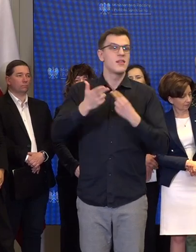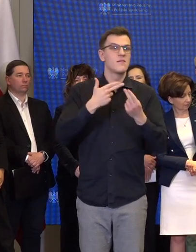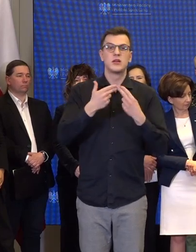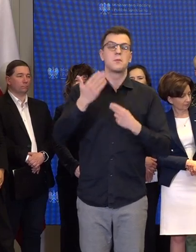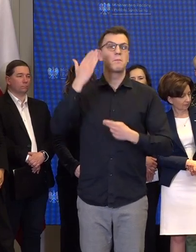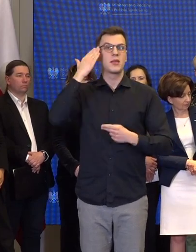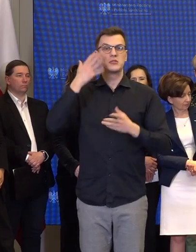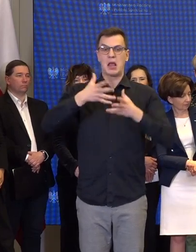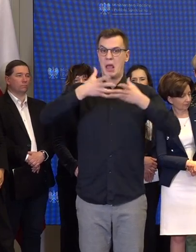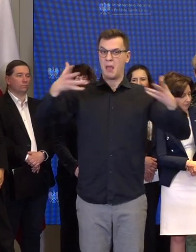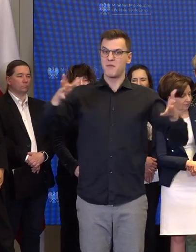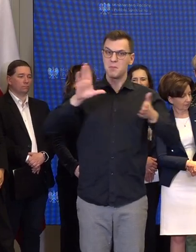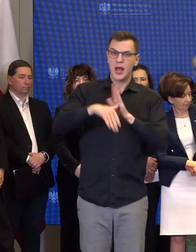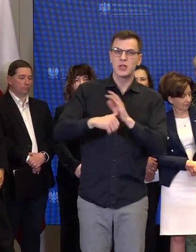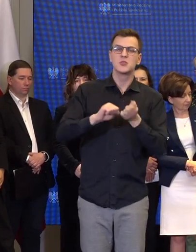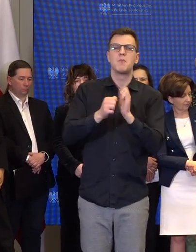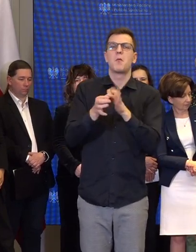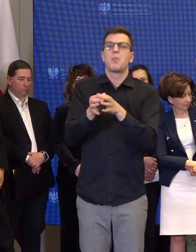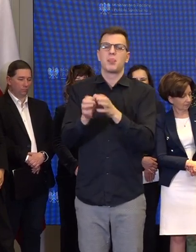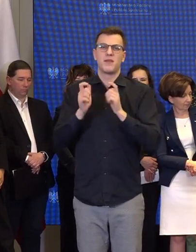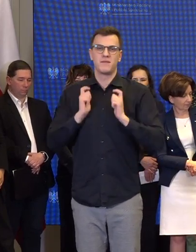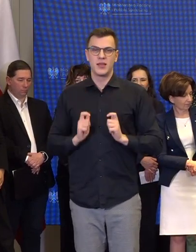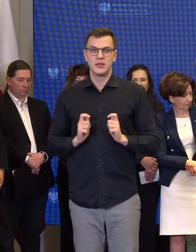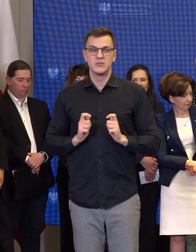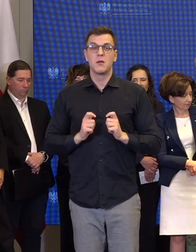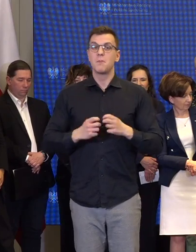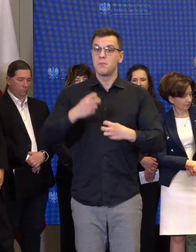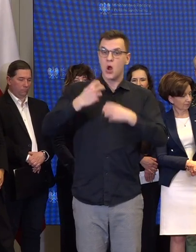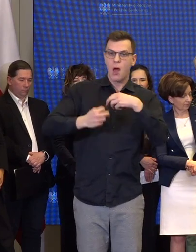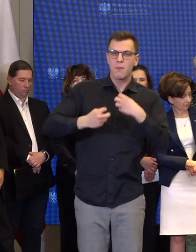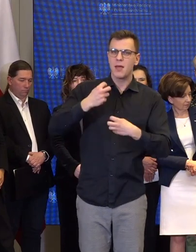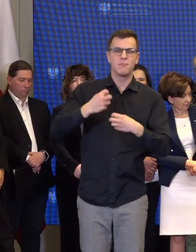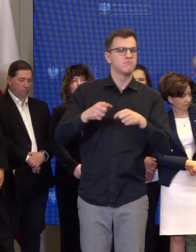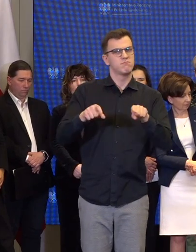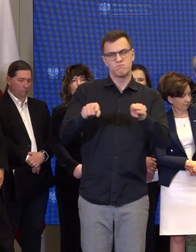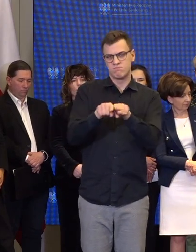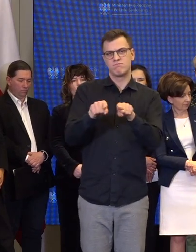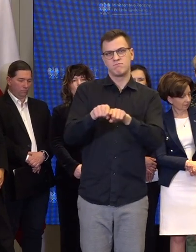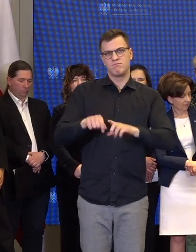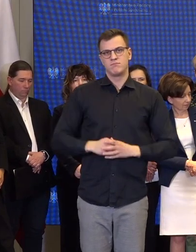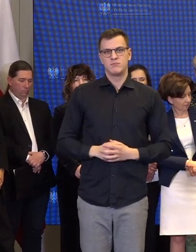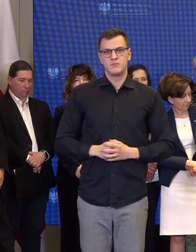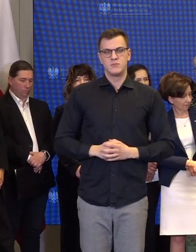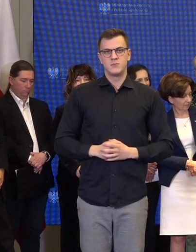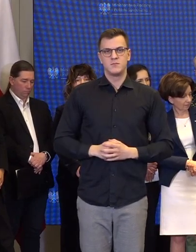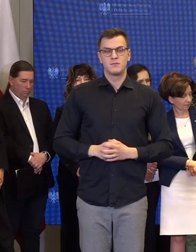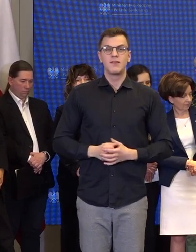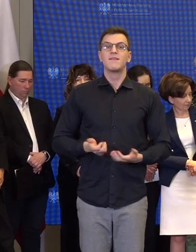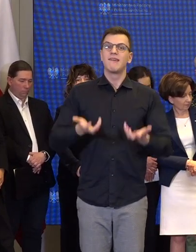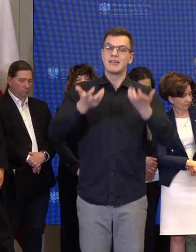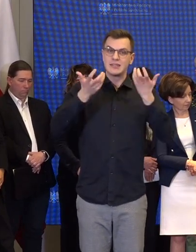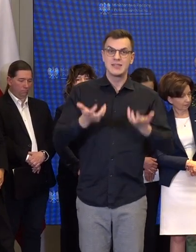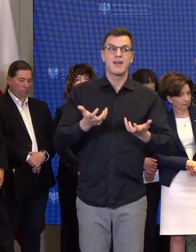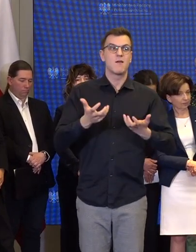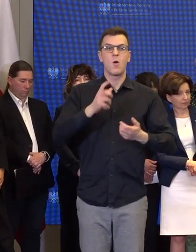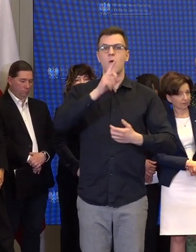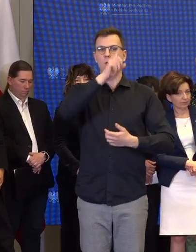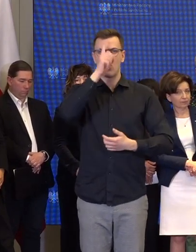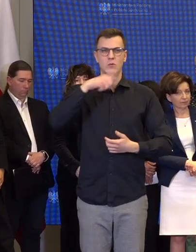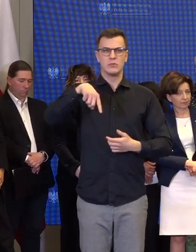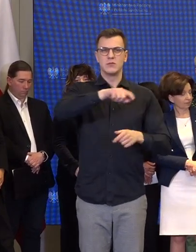dużym mieście, czy w małej miejscowości, problemy są takie same. I my chcemy, żeby osoby z